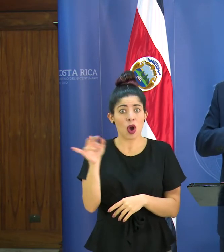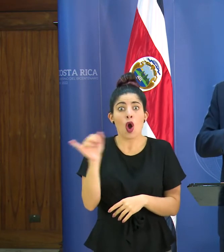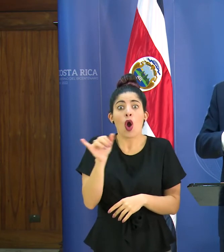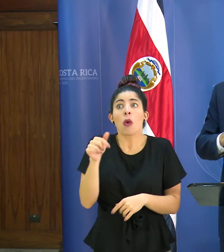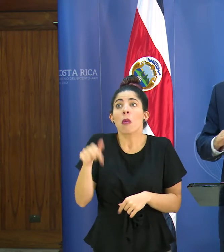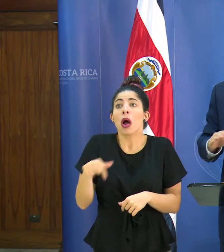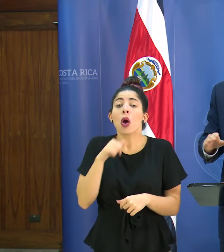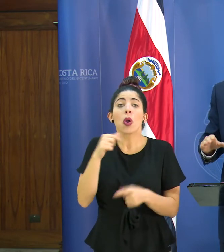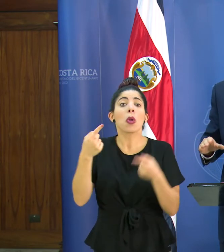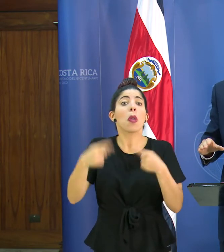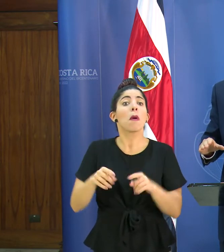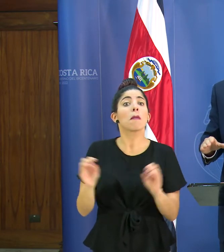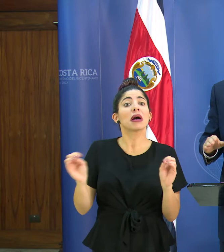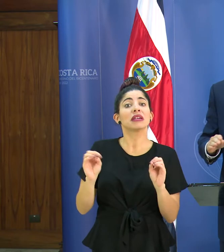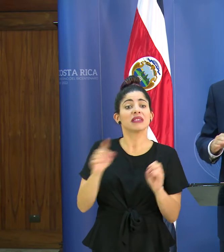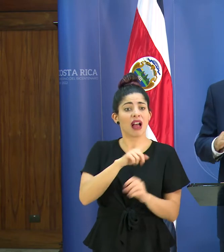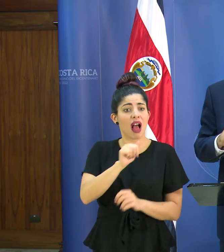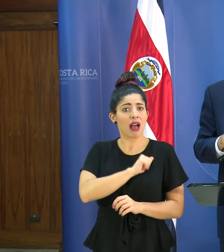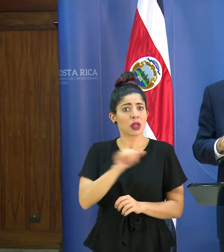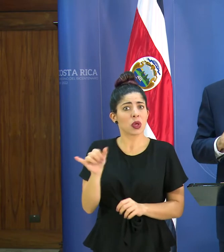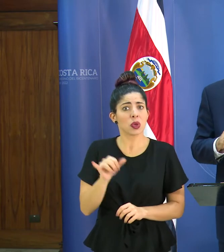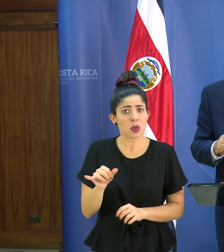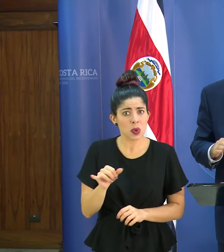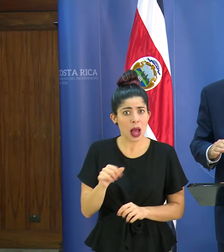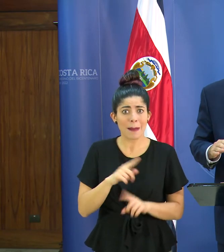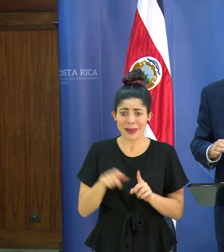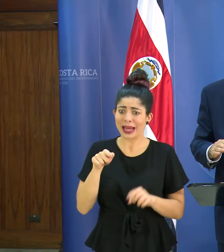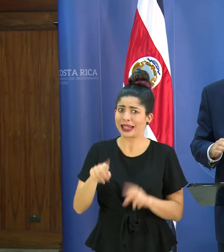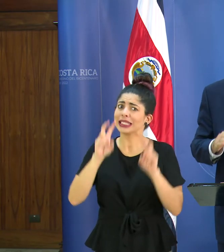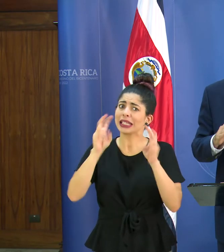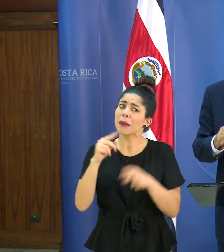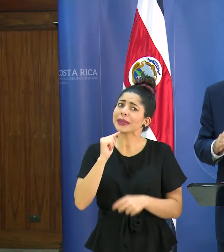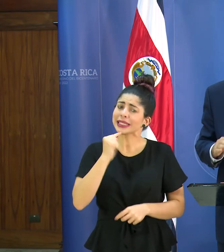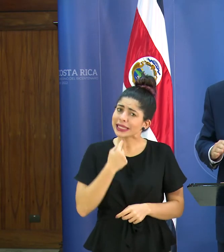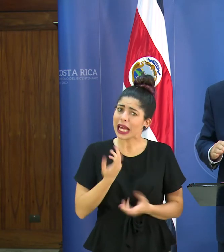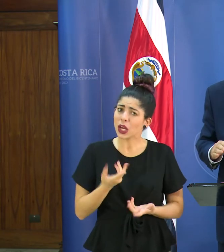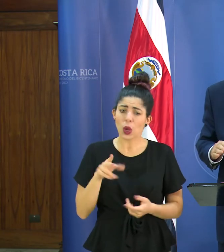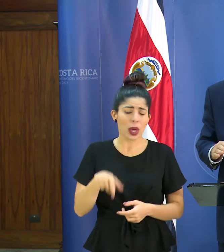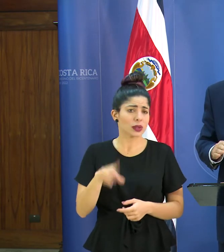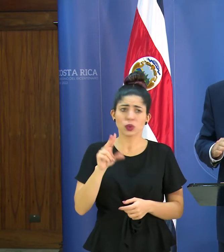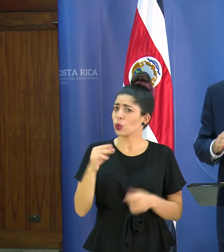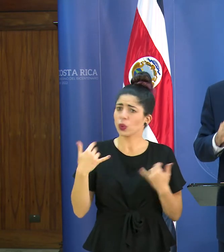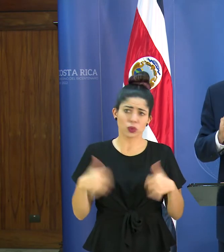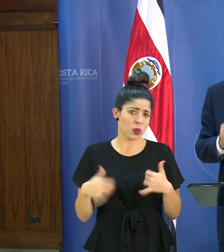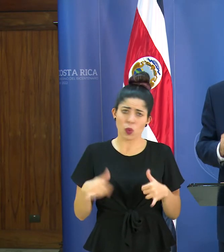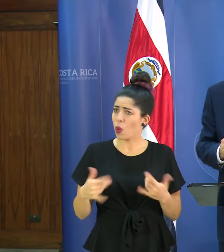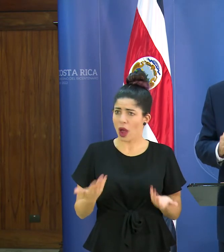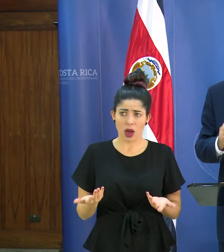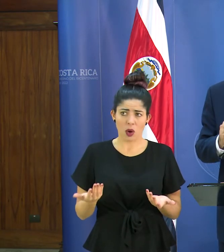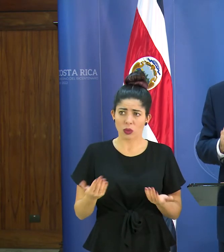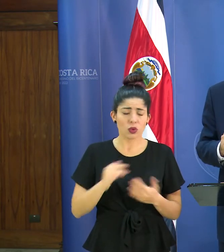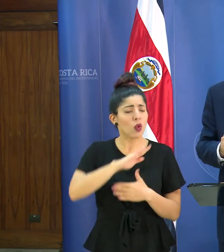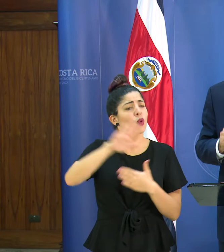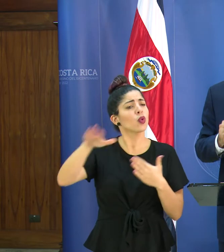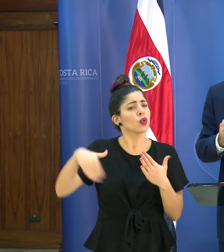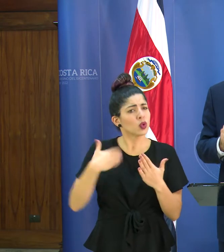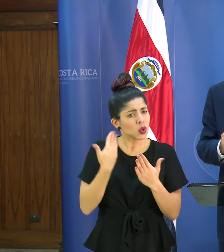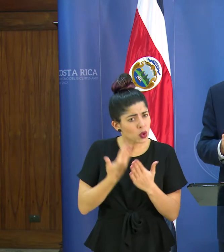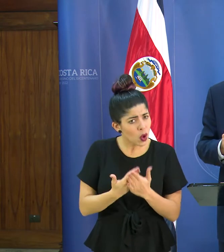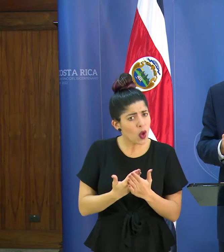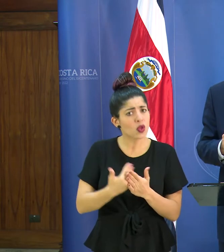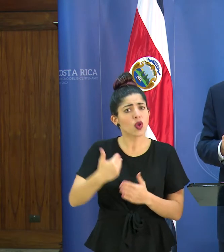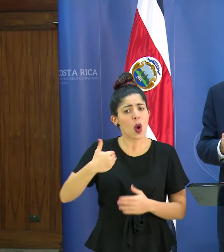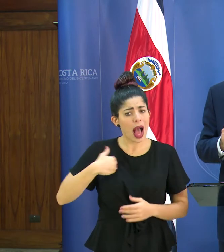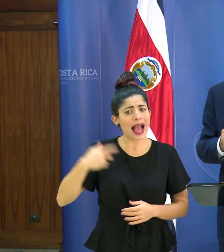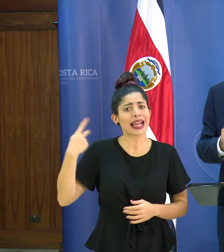pasando absolutamente nada y esto es cosa seria esto no es un juego y todos estamos en